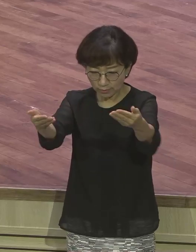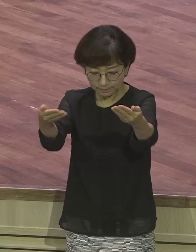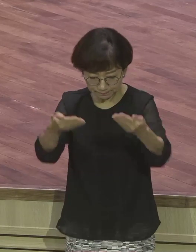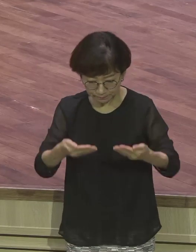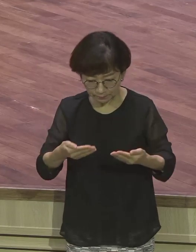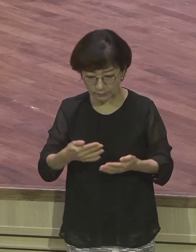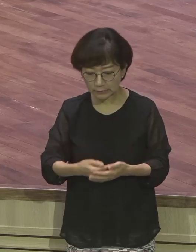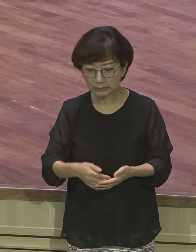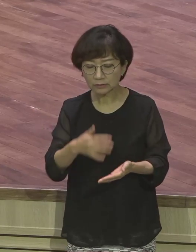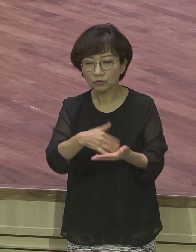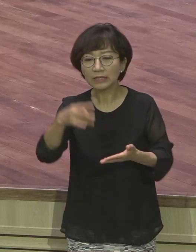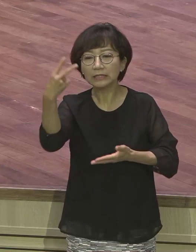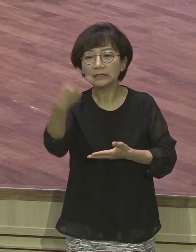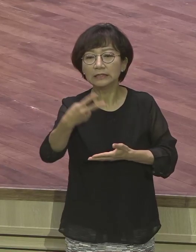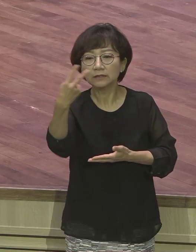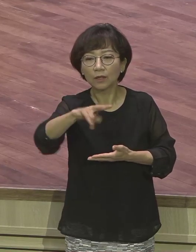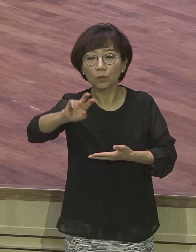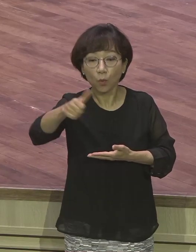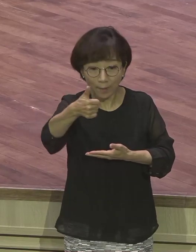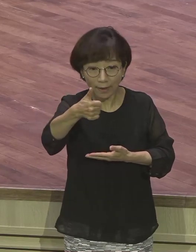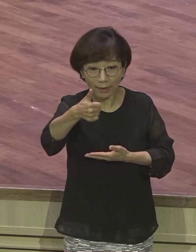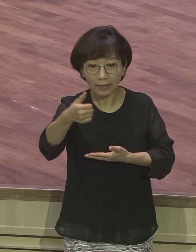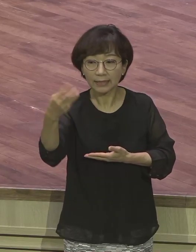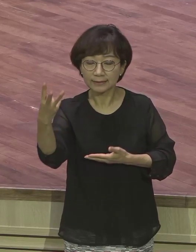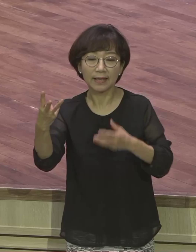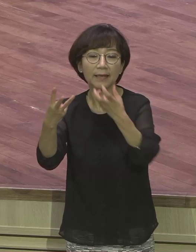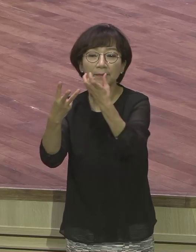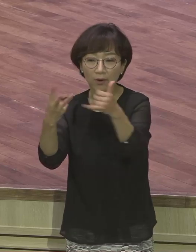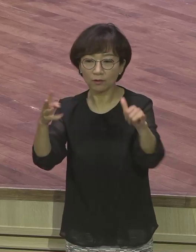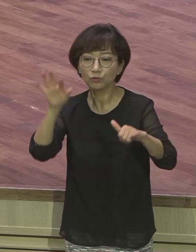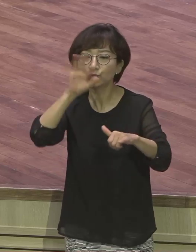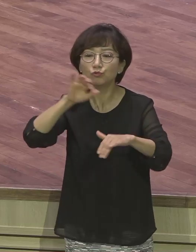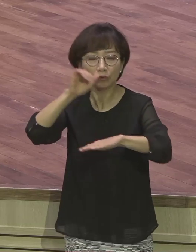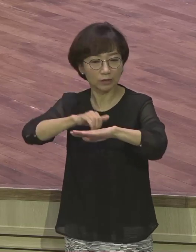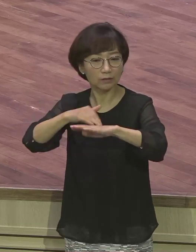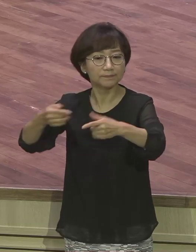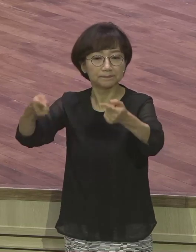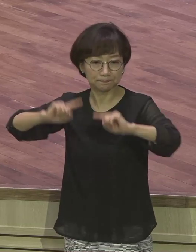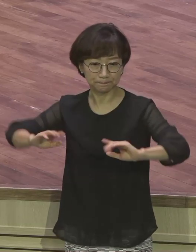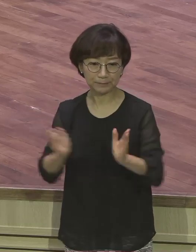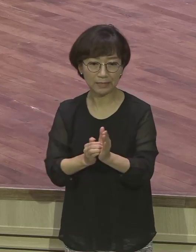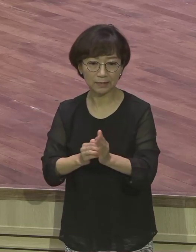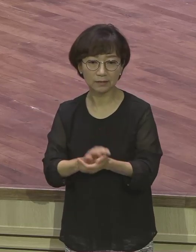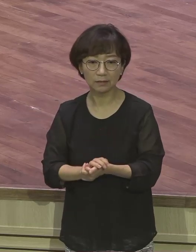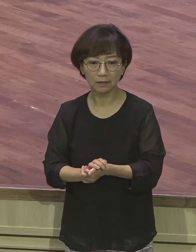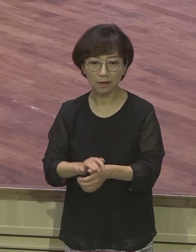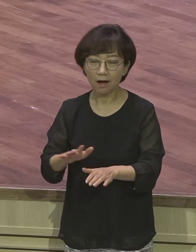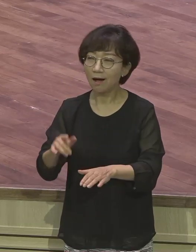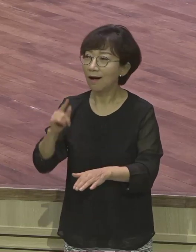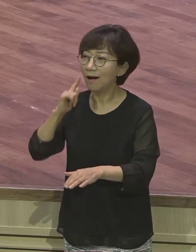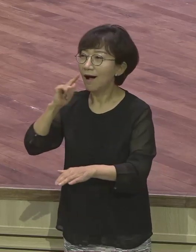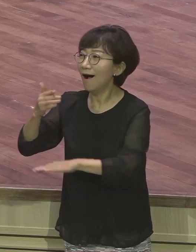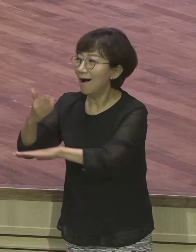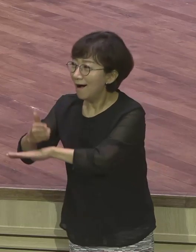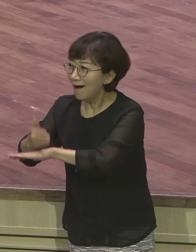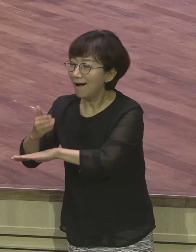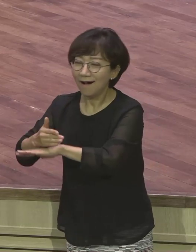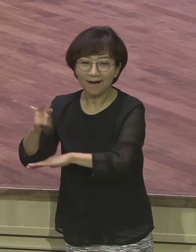훈련받을 얘기했어요. 그리고 스태프들 이야기해요. 지도자들이. 목사님 너무 감사합니다. 교회가 너무 이렇게